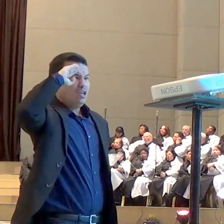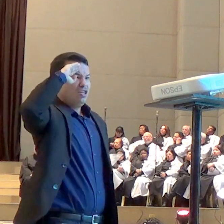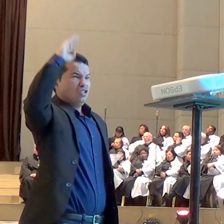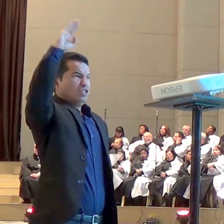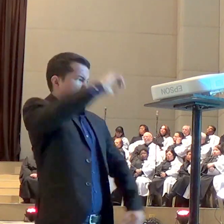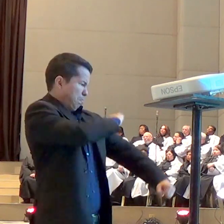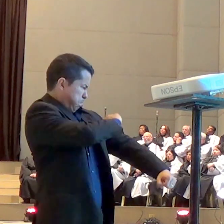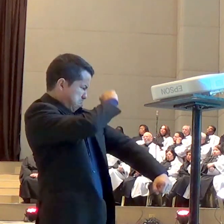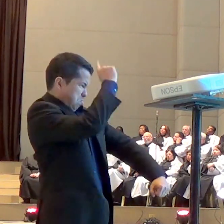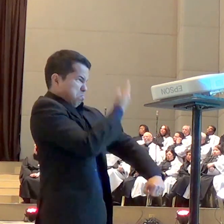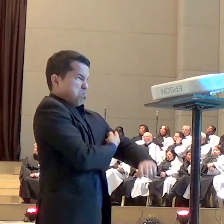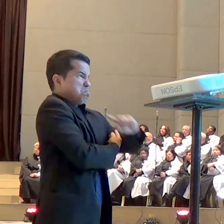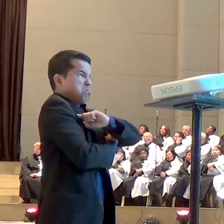morremos de medo e fomos embora